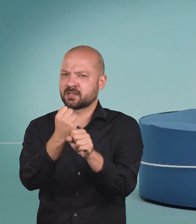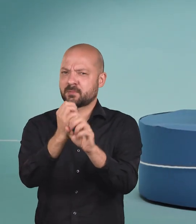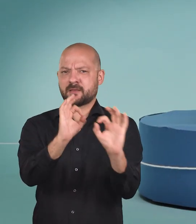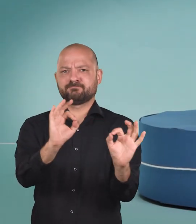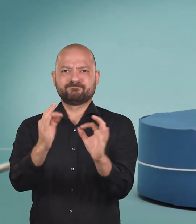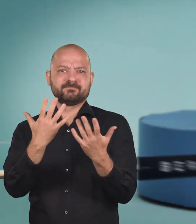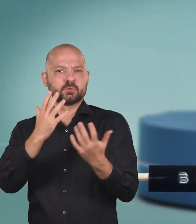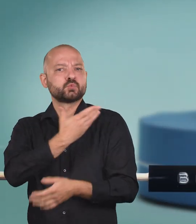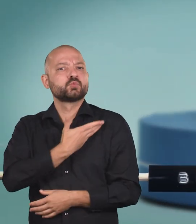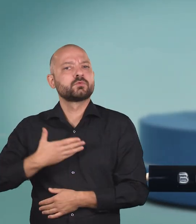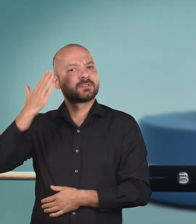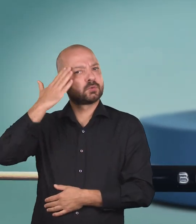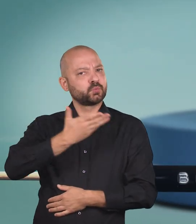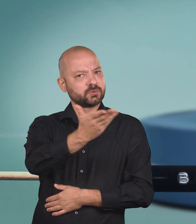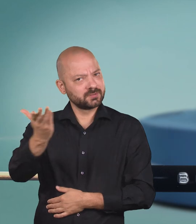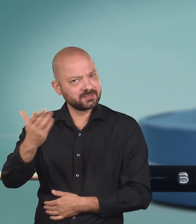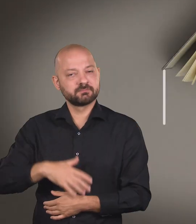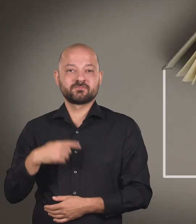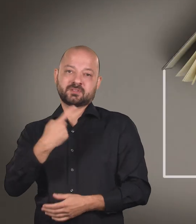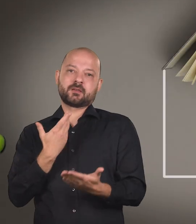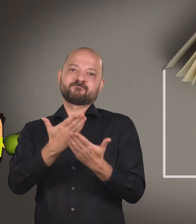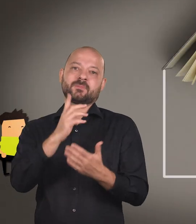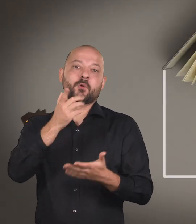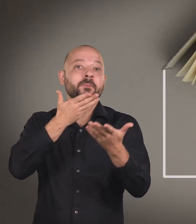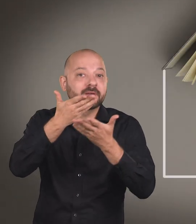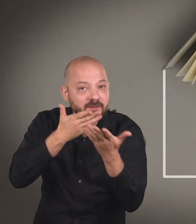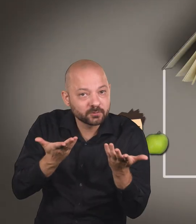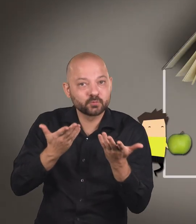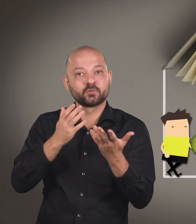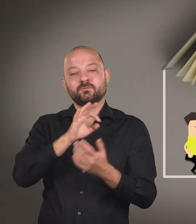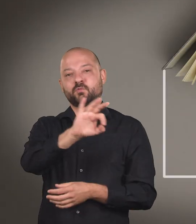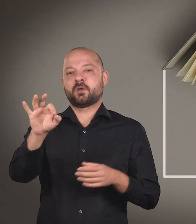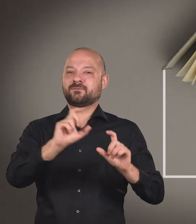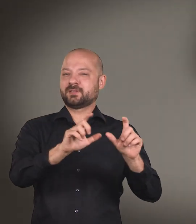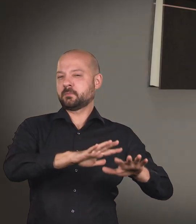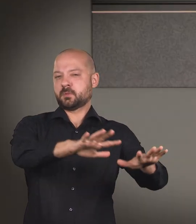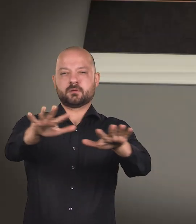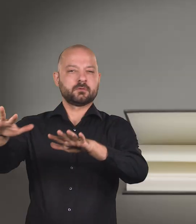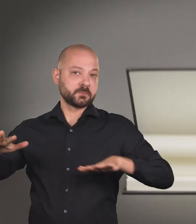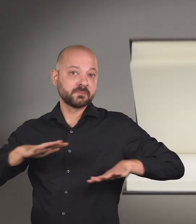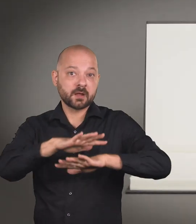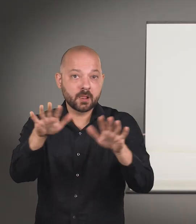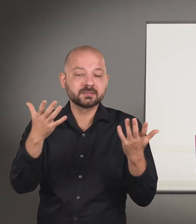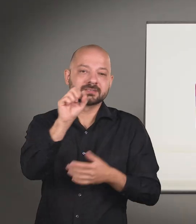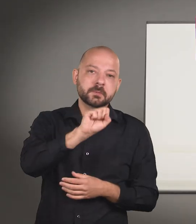sind Beratung. Wir bieten für alle Handwerksbetriebe Seminare und kostenfreie und neutrale Beratungen. Zu rechtlichen,